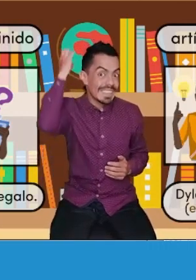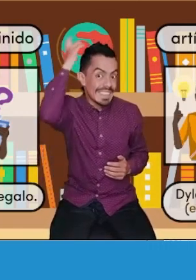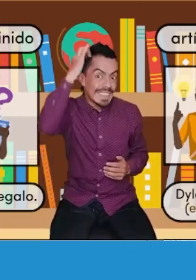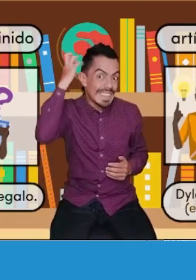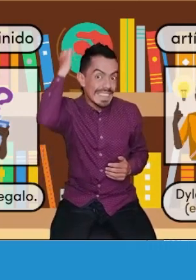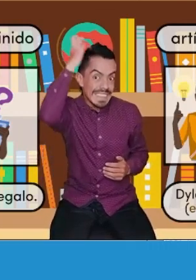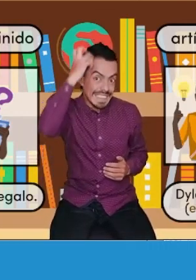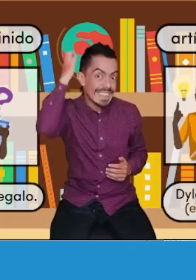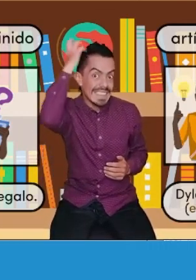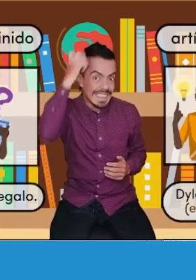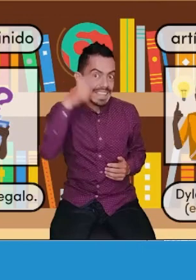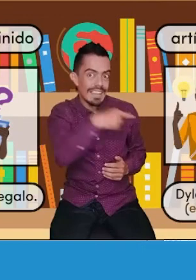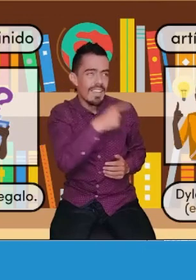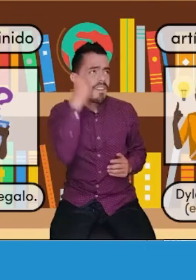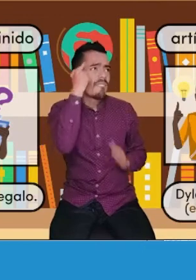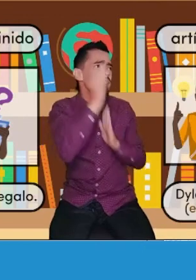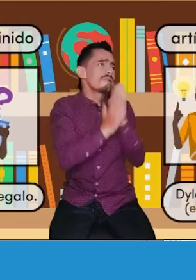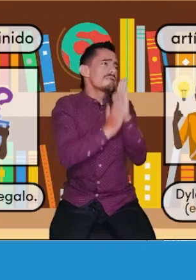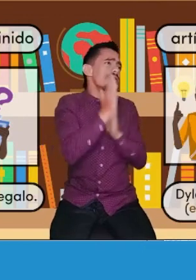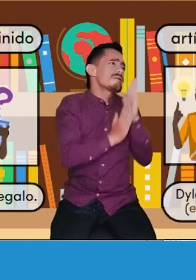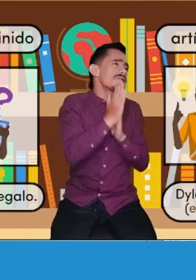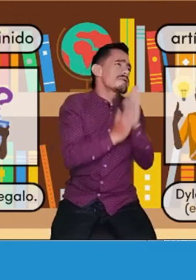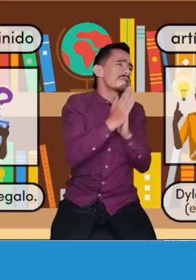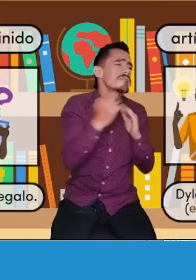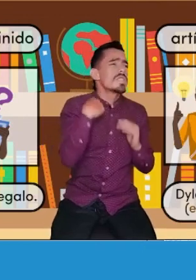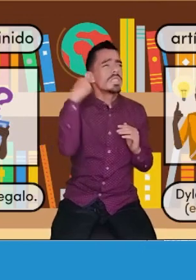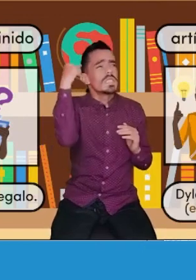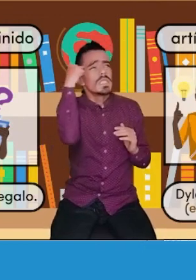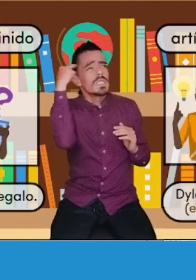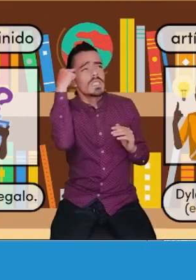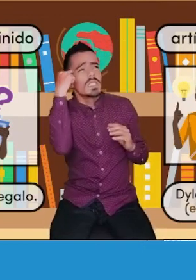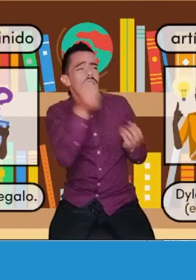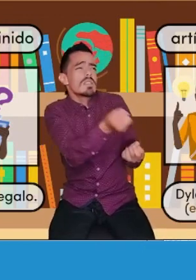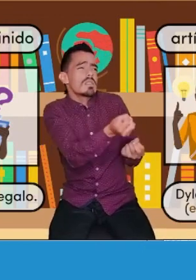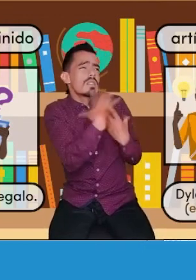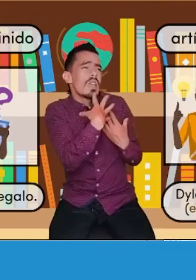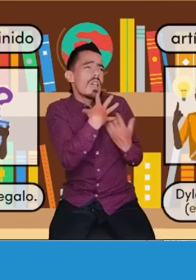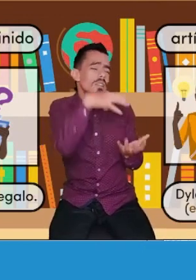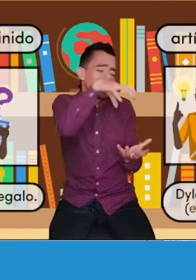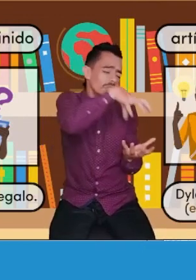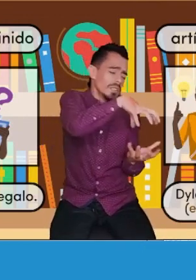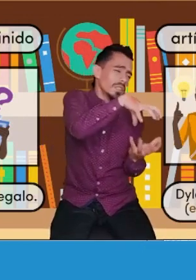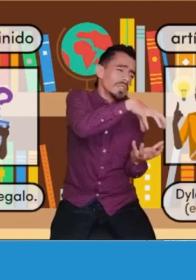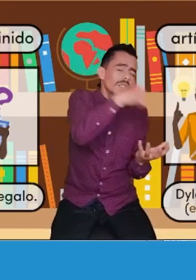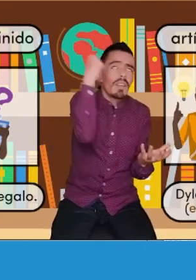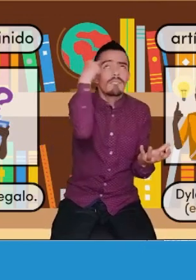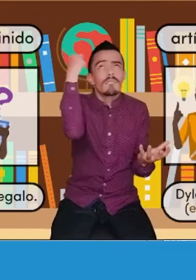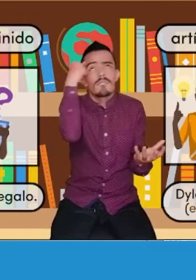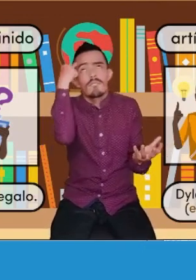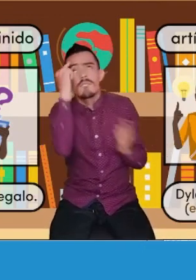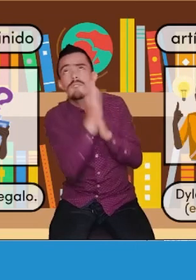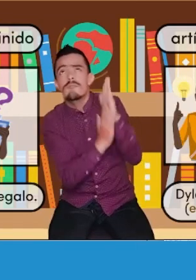Miren, como ustedes ven en pantalla, ahora el ejemplo es un poco distinto. Ahora lo que quiere Dilan es,